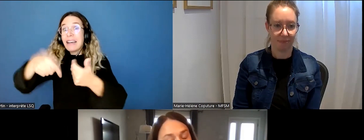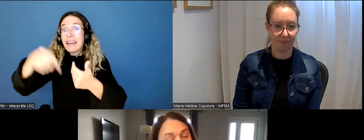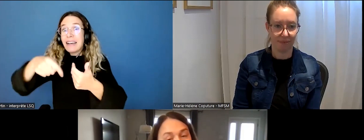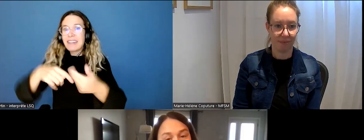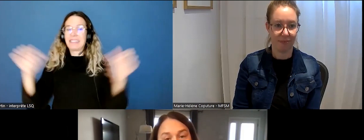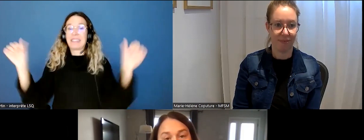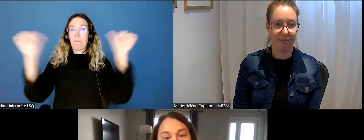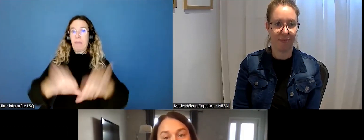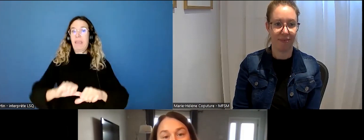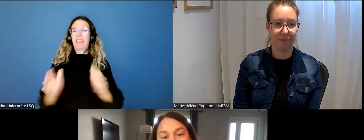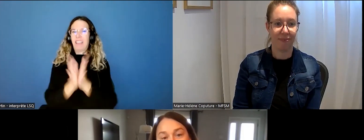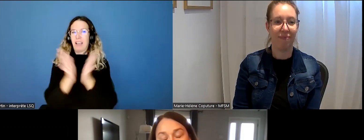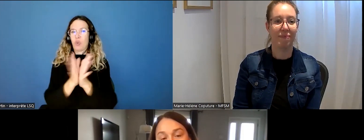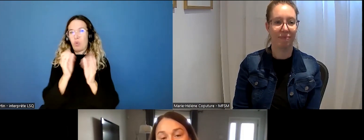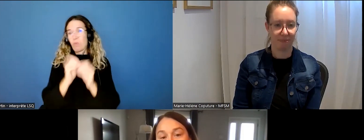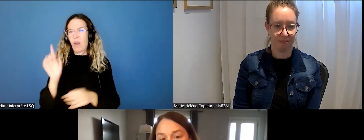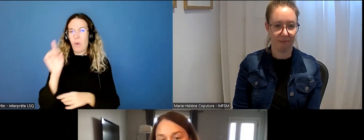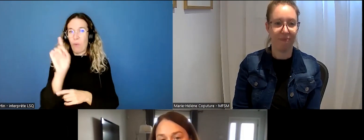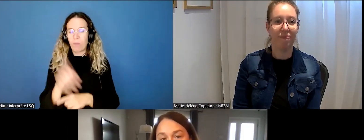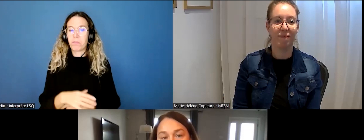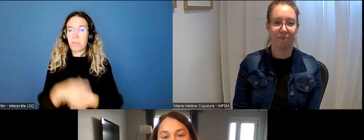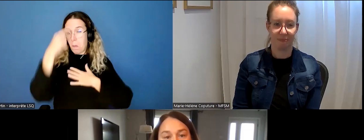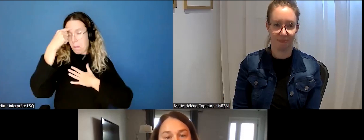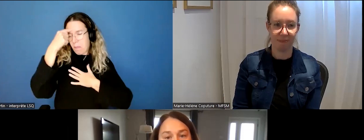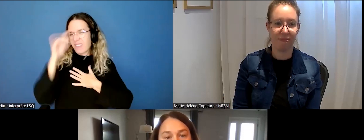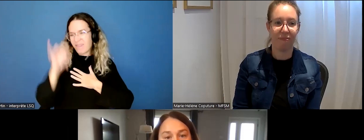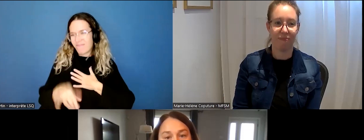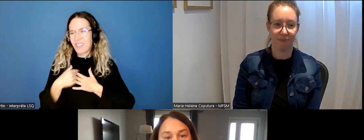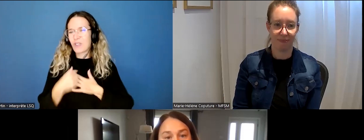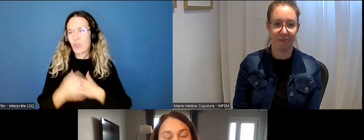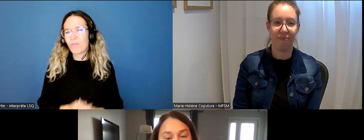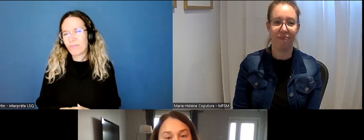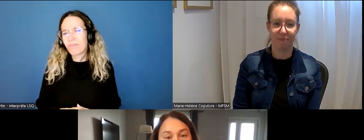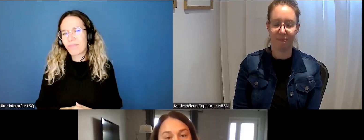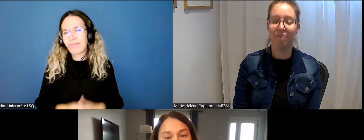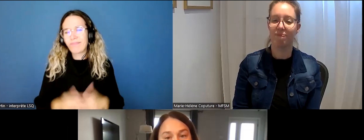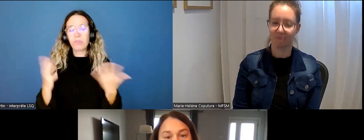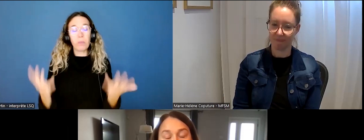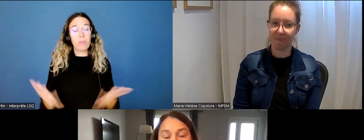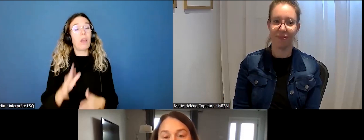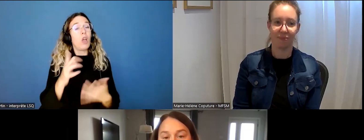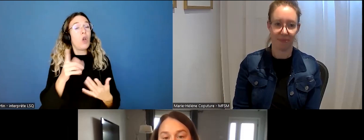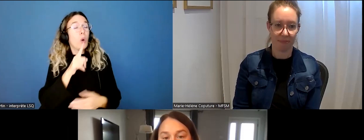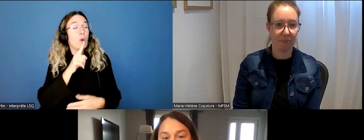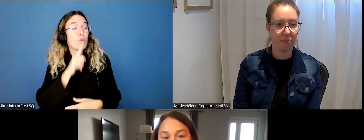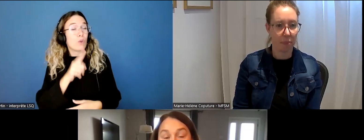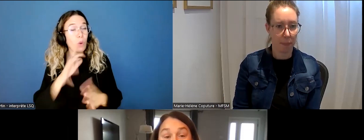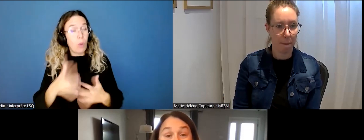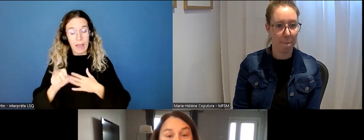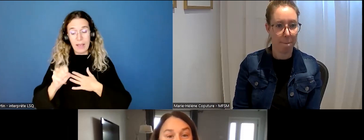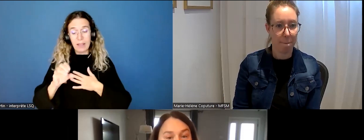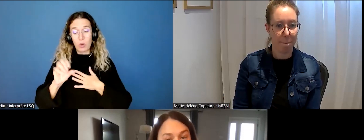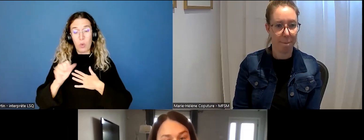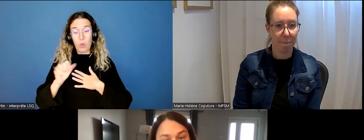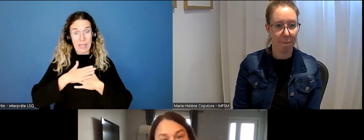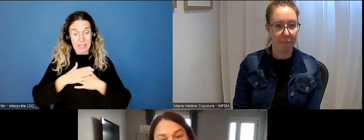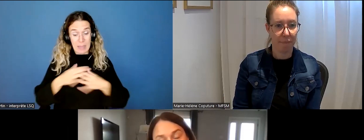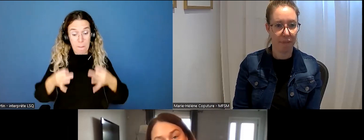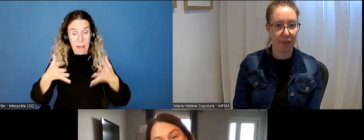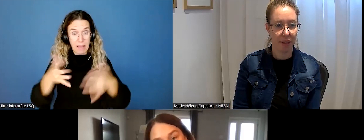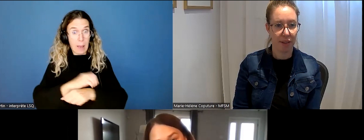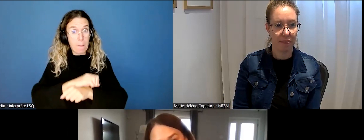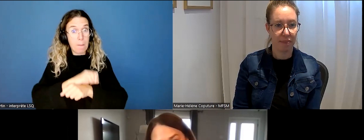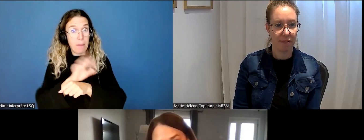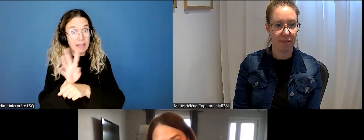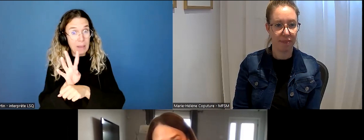moment le plus dangereux. Fait que pour moi, c'est beaucoup ça. Une chose est sûre, c'est que nous, à SOS, pendant la pandémie, on a